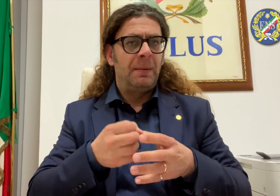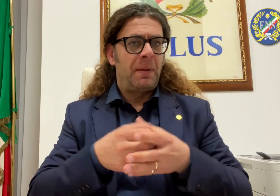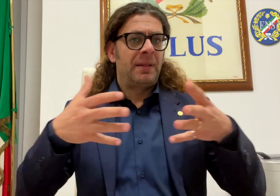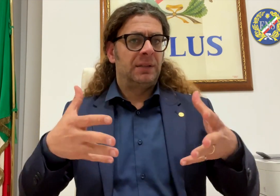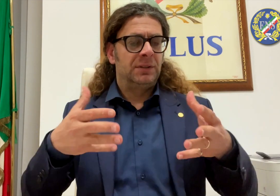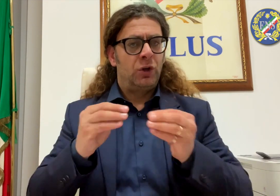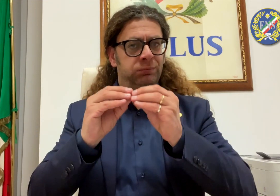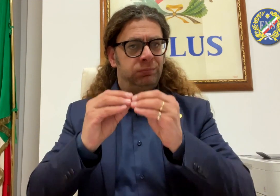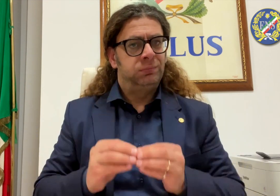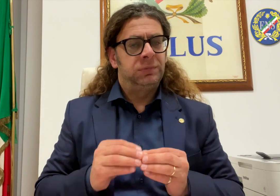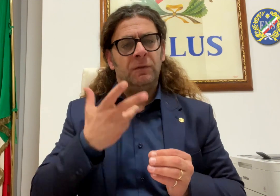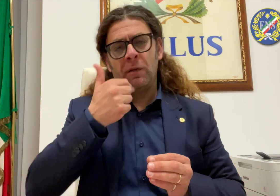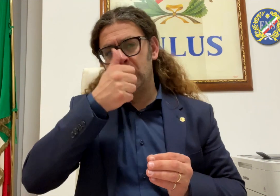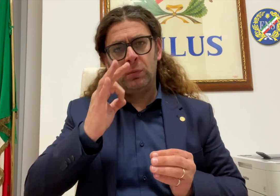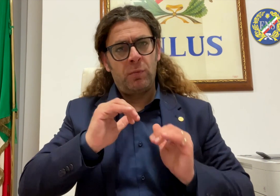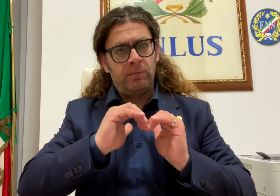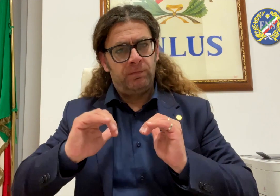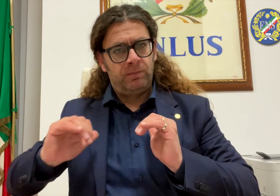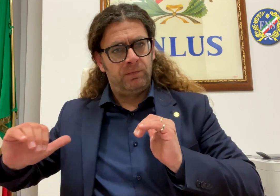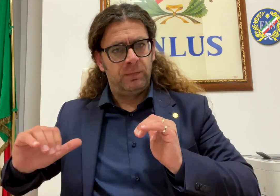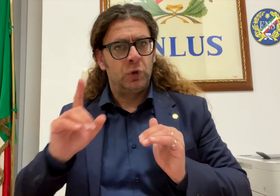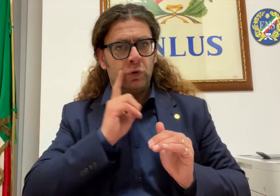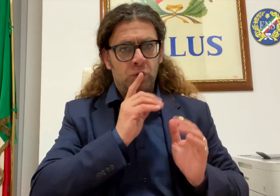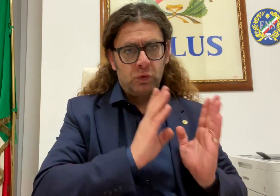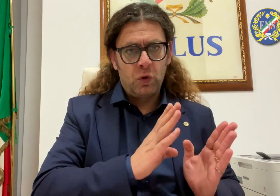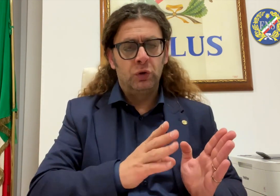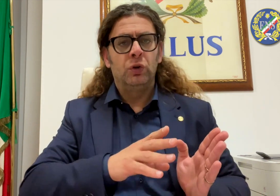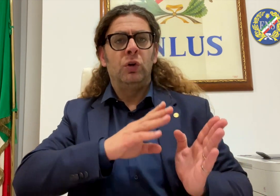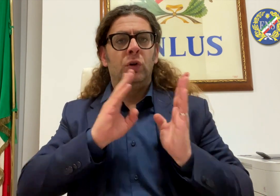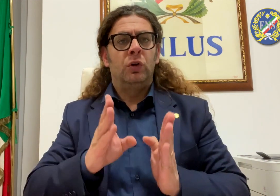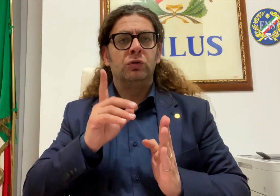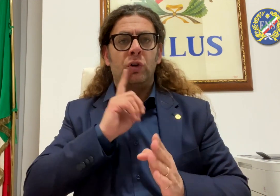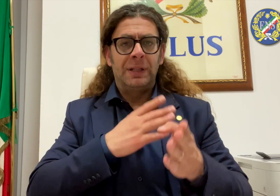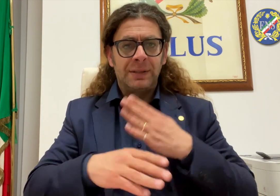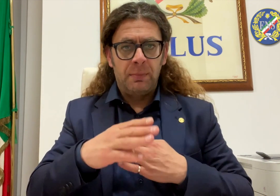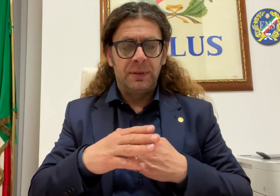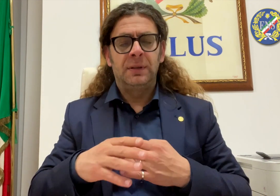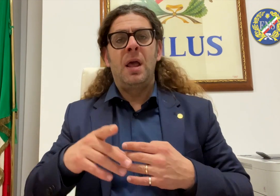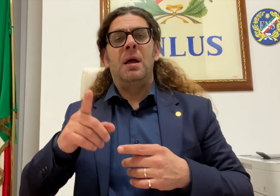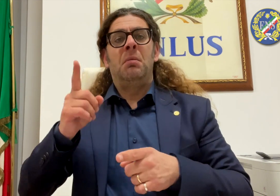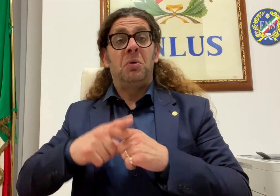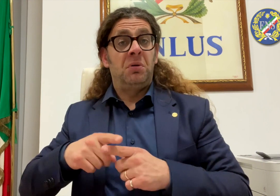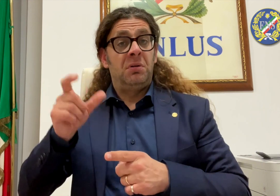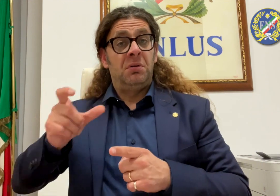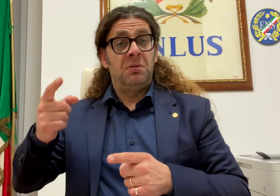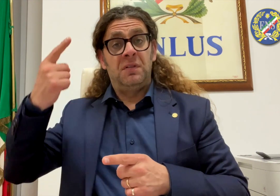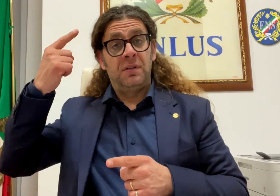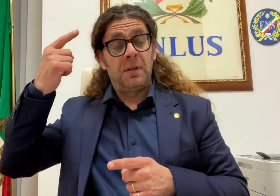solidità. Non è possibile. Questo non abilita certamente un docente di sostegno. È il metodo ad essere errato.